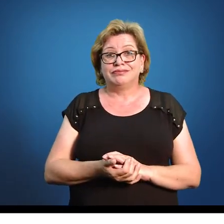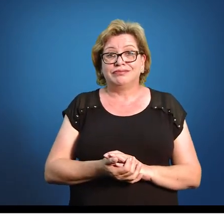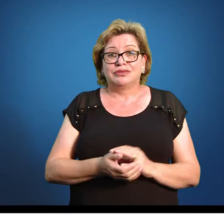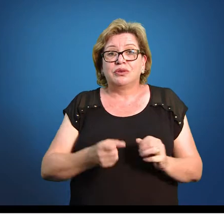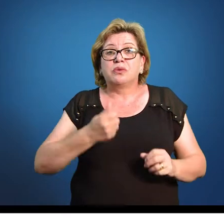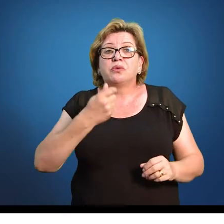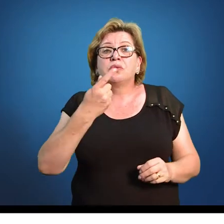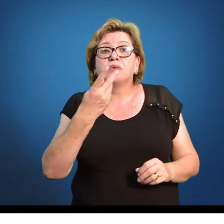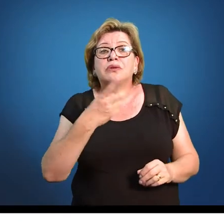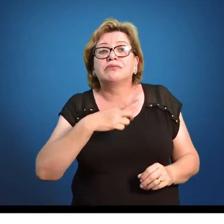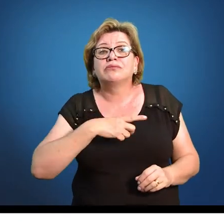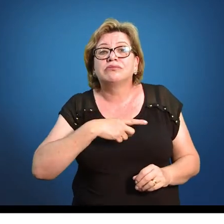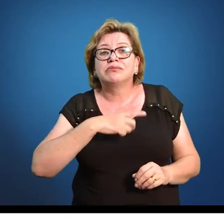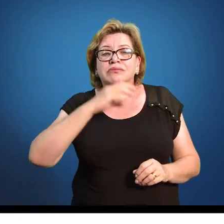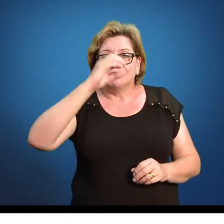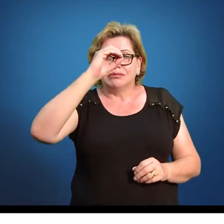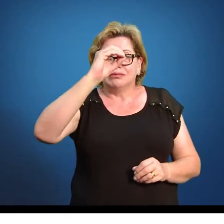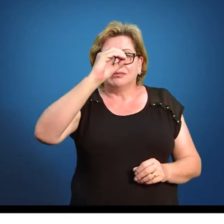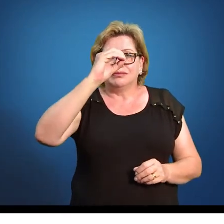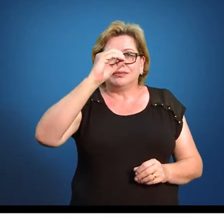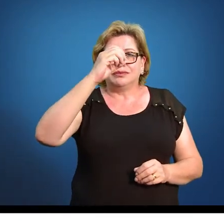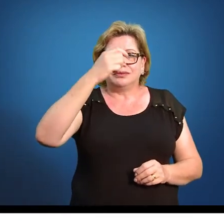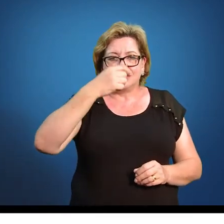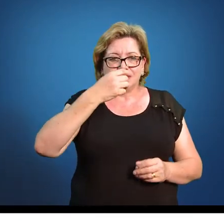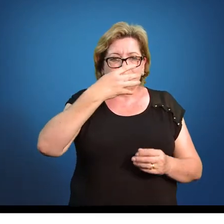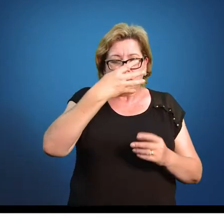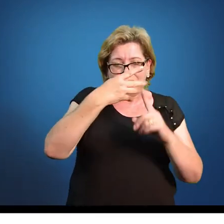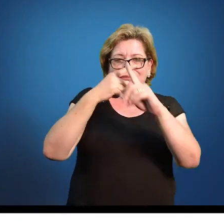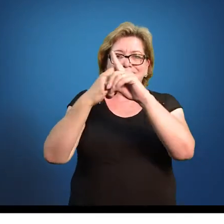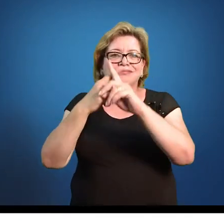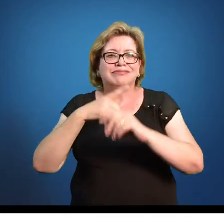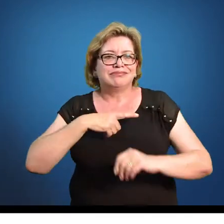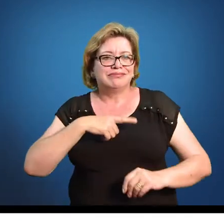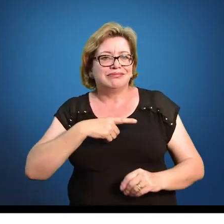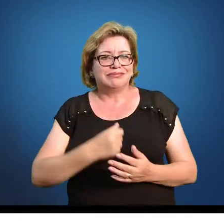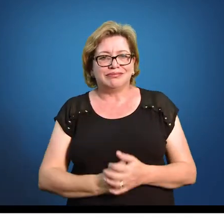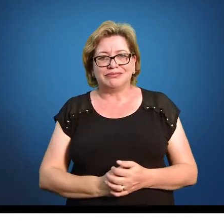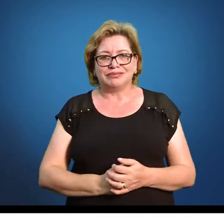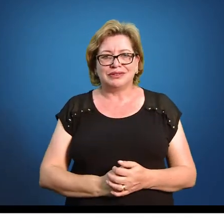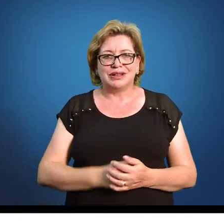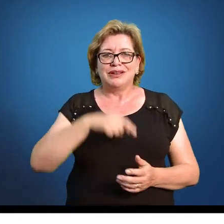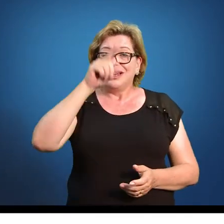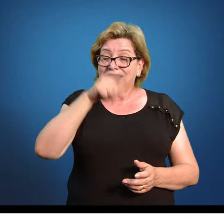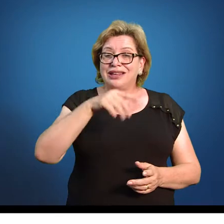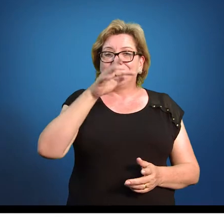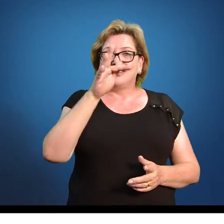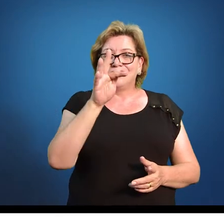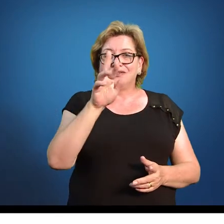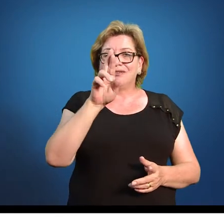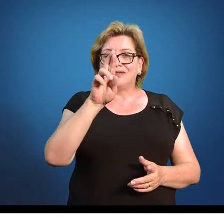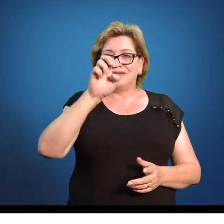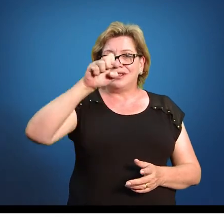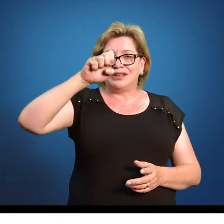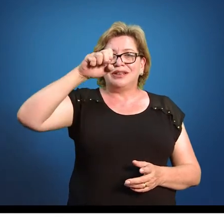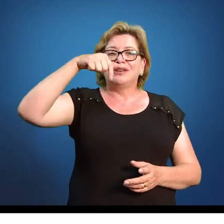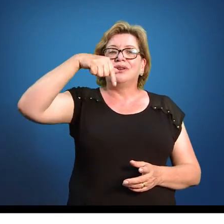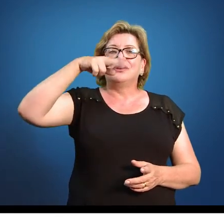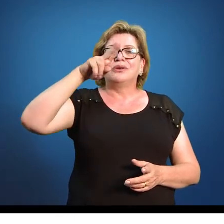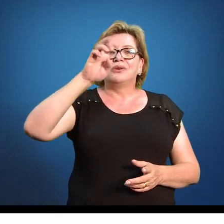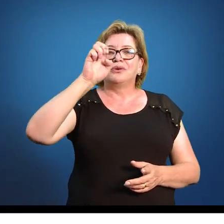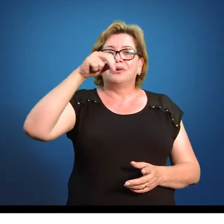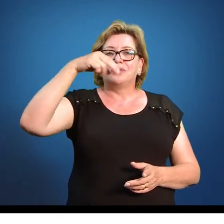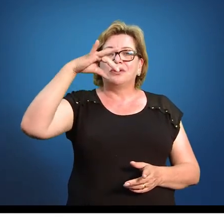Quantas vezes aparece o número zero? Quatro vezes. Isso é o que a gente chama de frequência. E essa primeira frequência